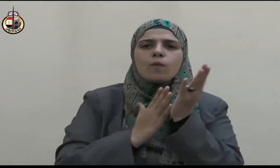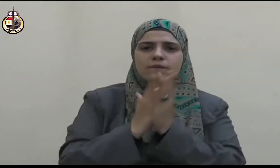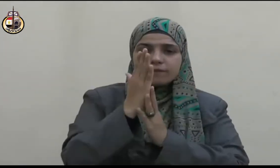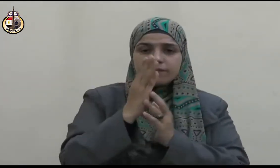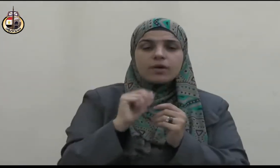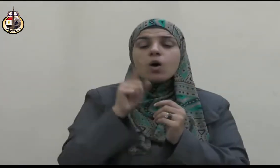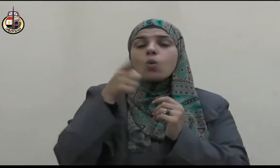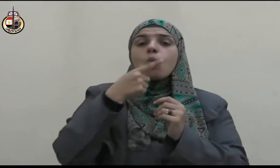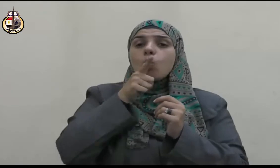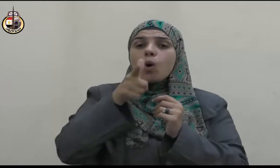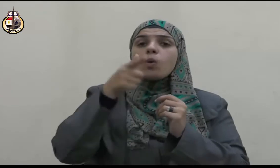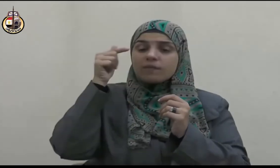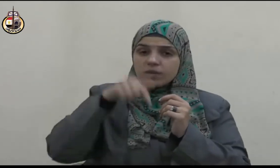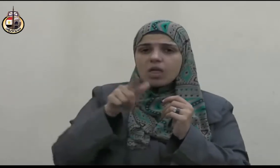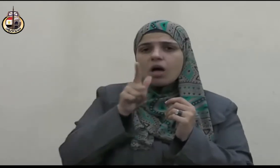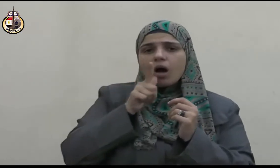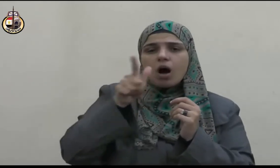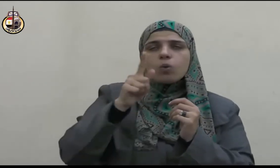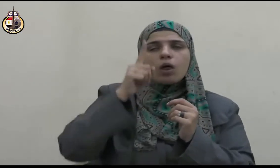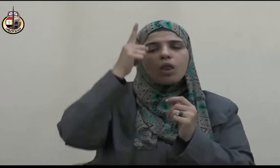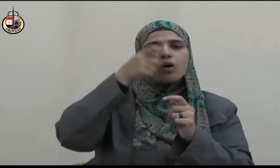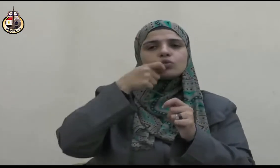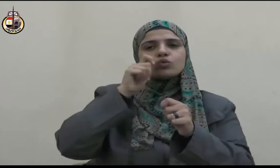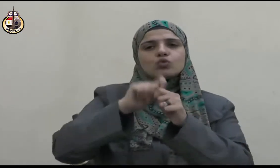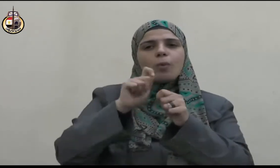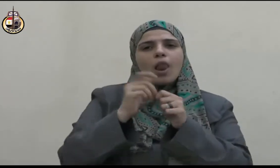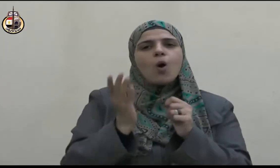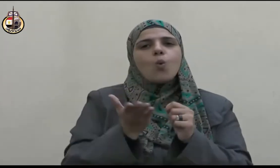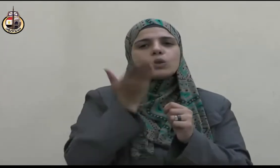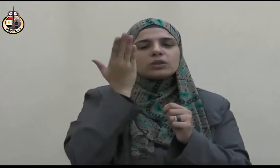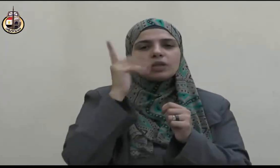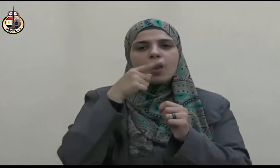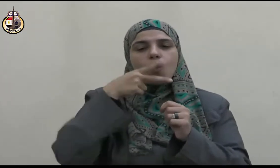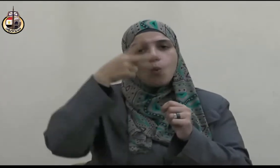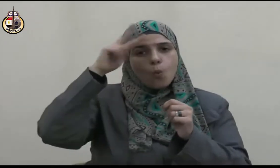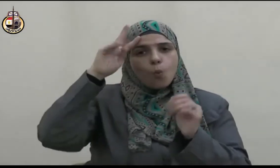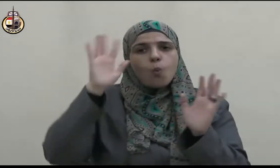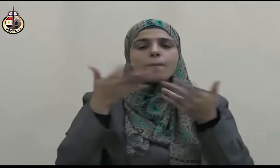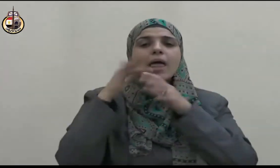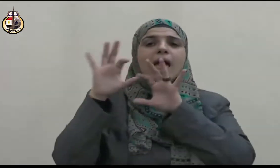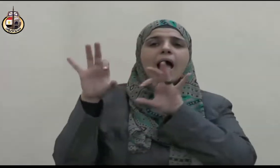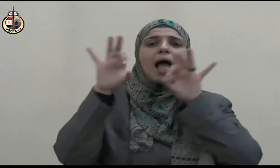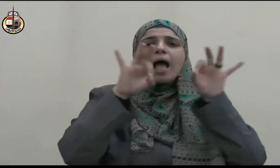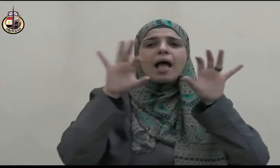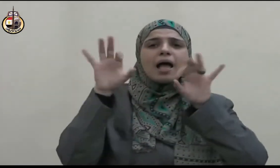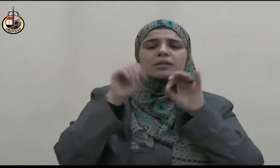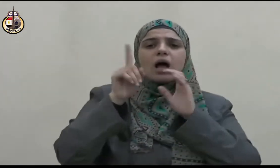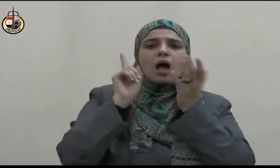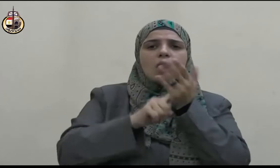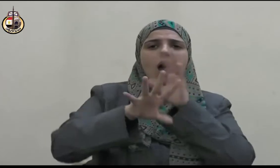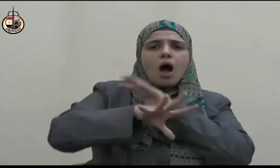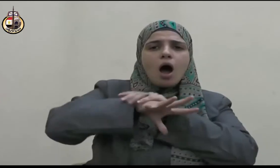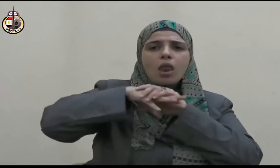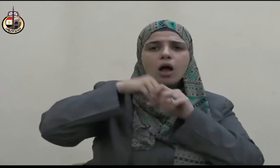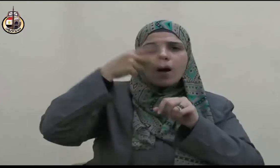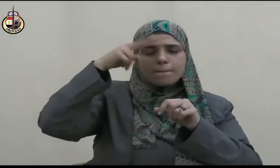الله عليه وسلم في سفر وكان ذلك يومها فأبطأت في المسير